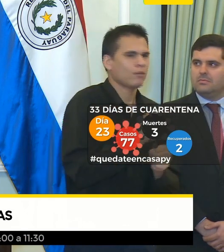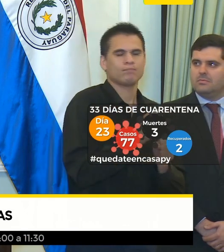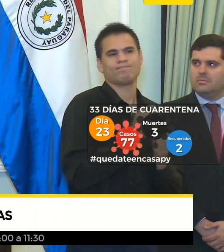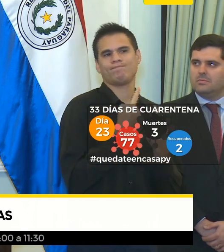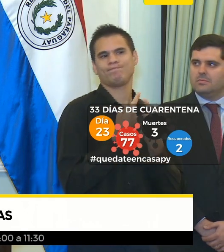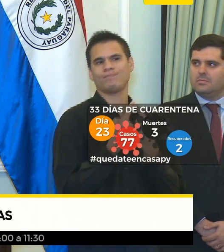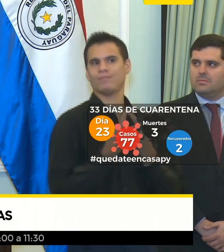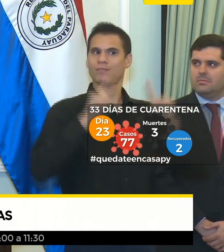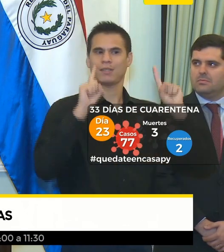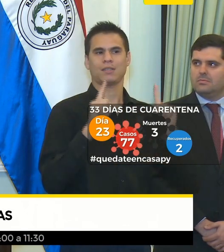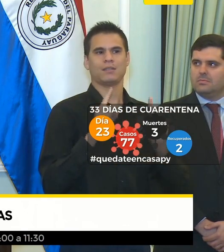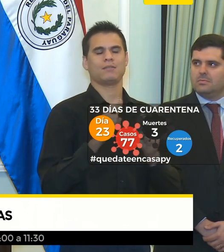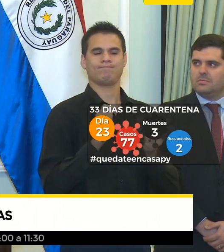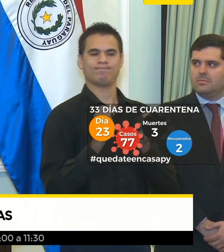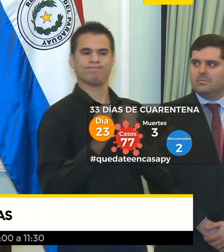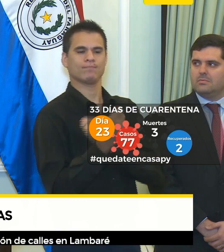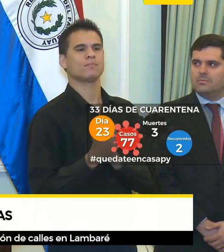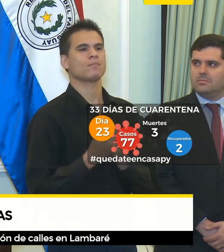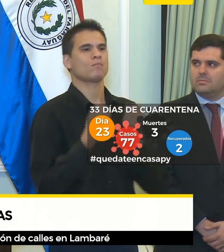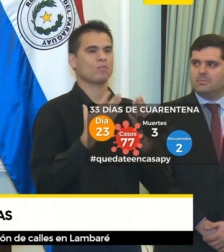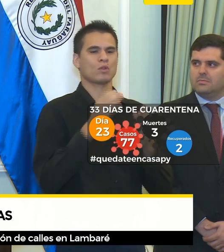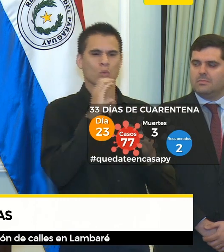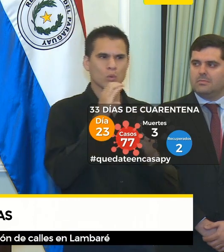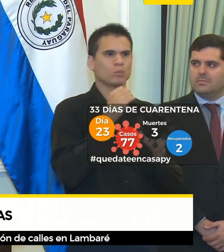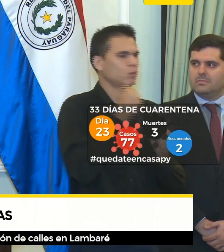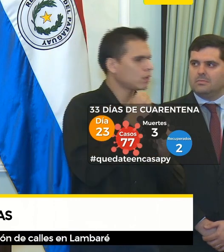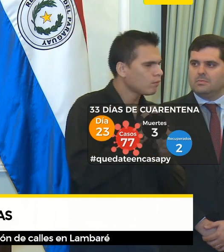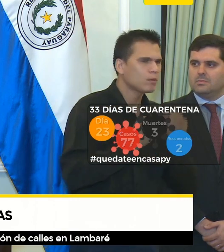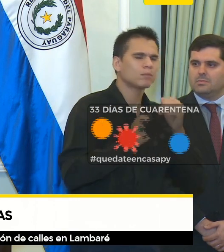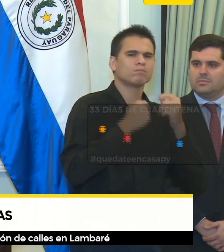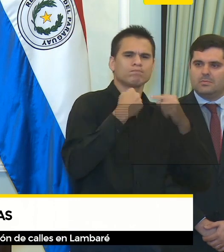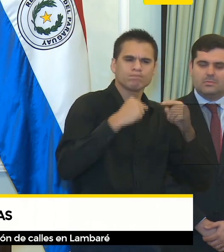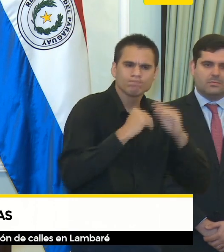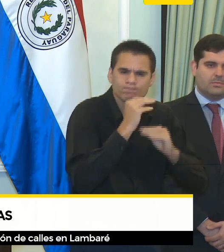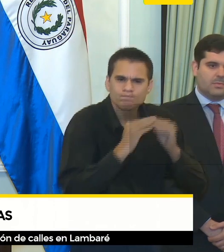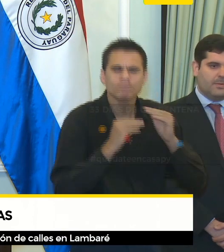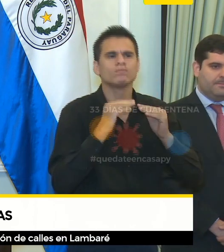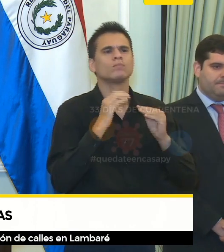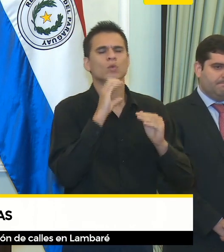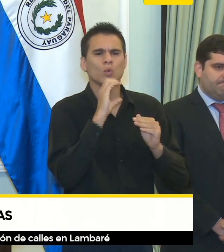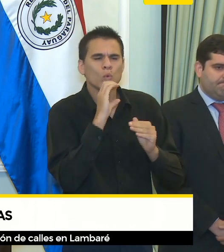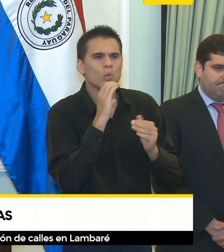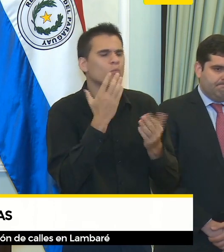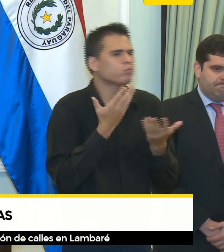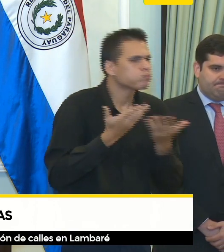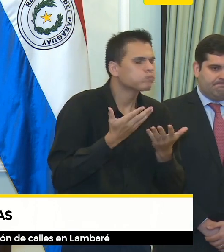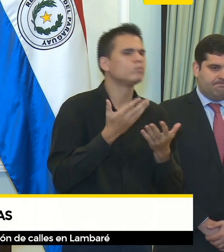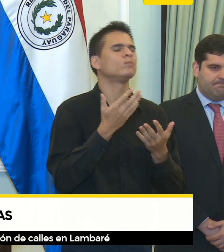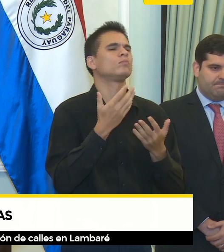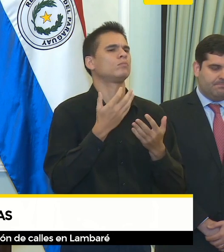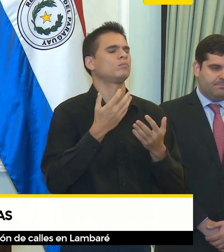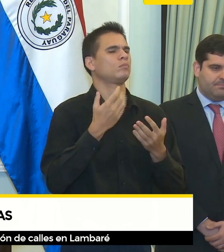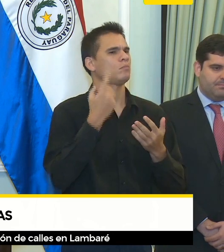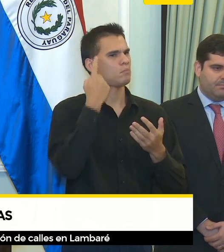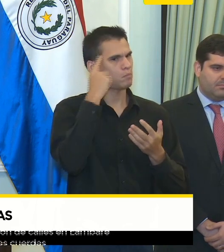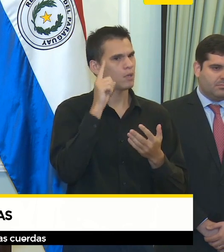de construcción, de la infraestructura, es enorme en poder ayudar a que esos sectores